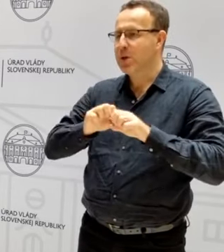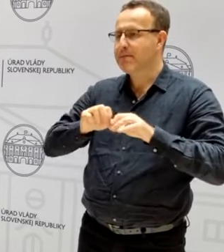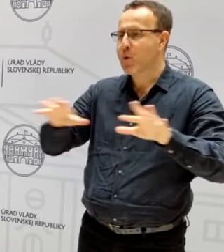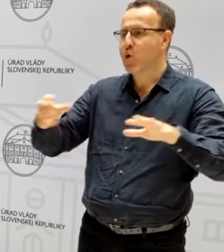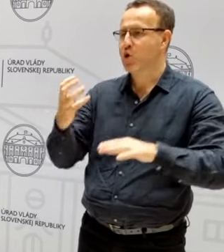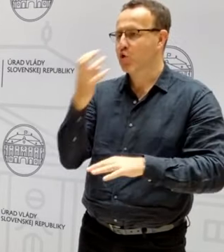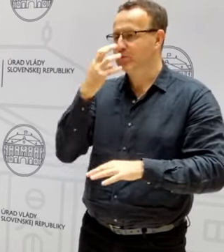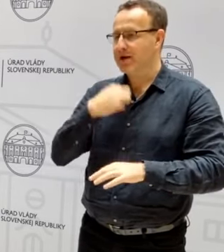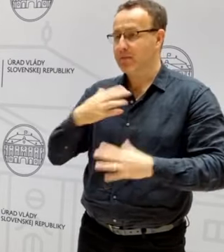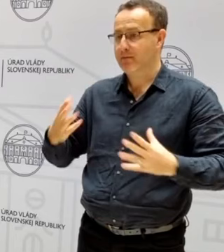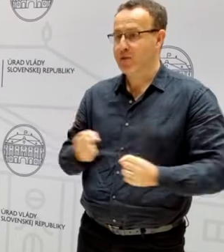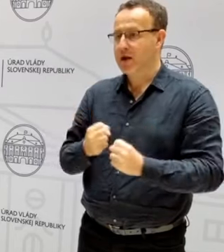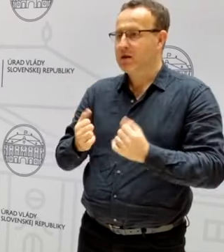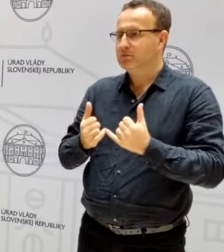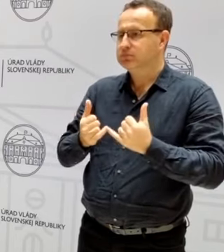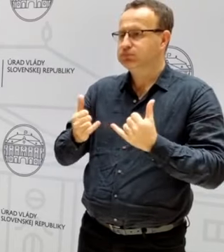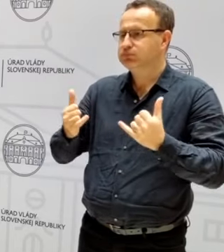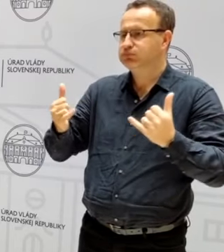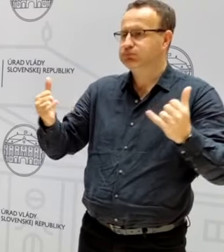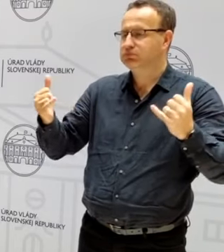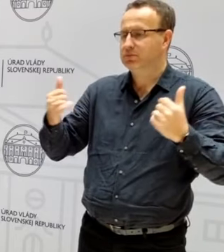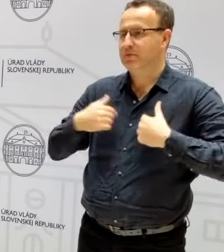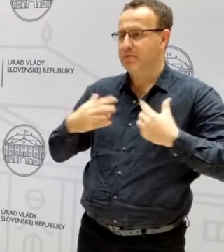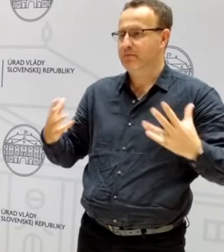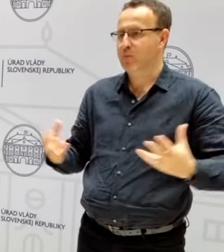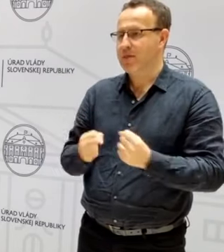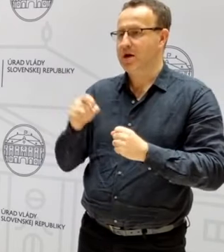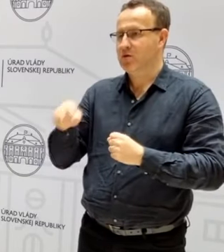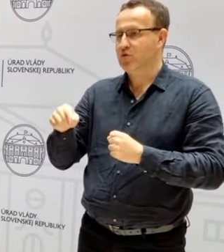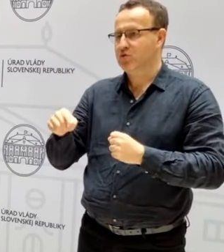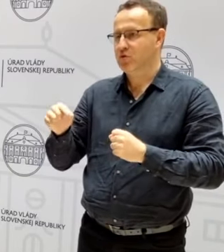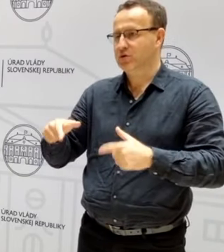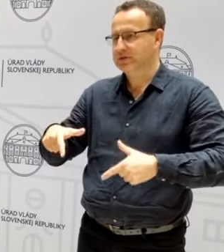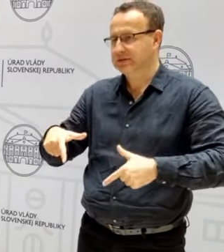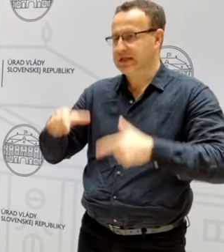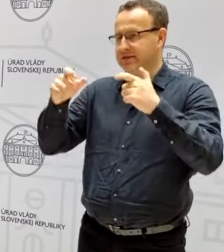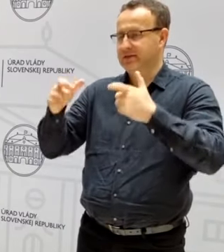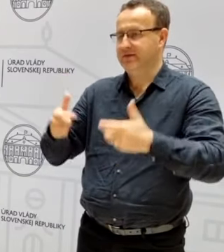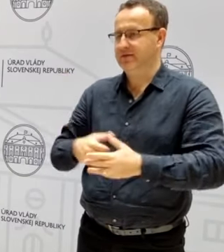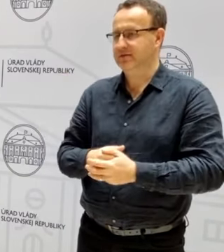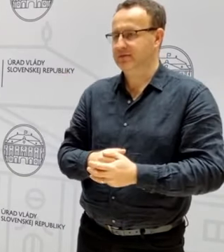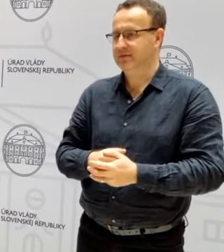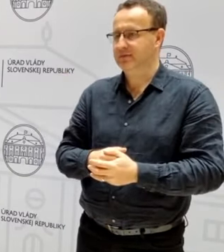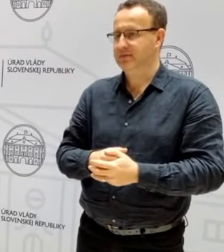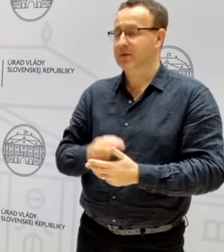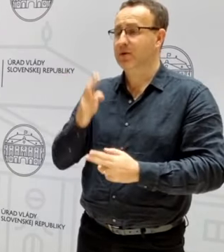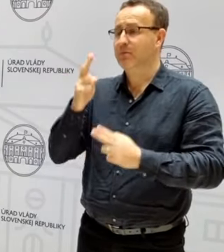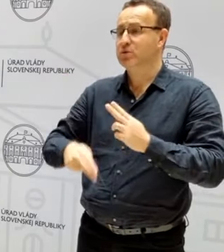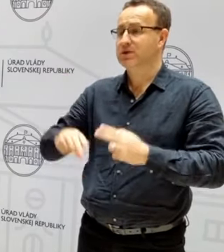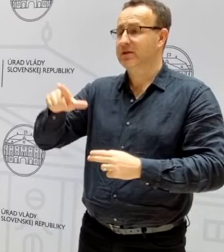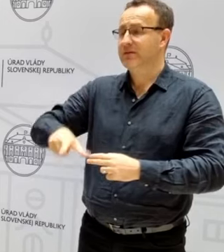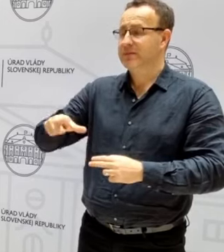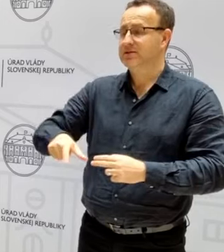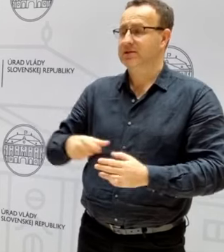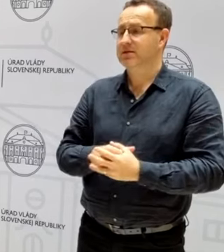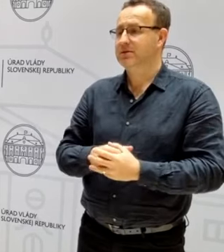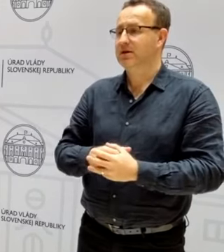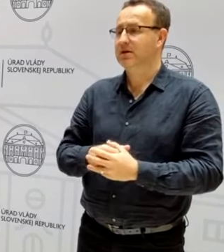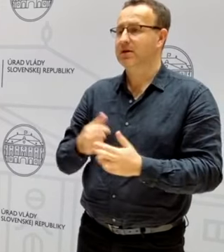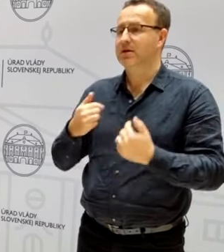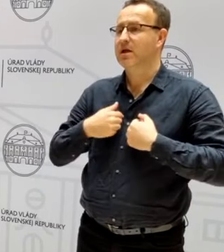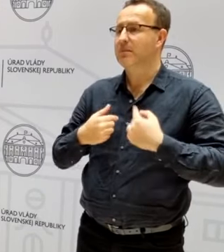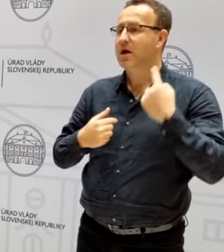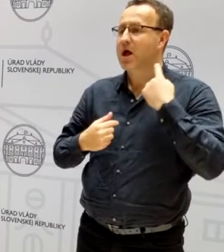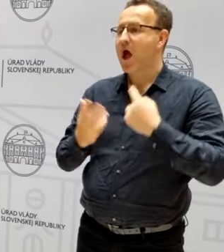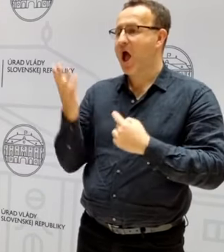sa podarilo to rozširovanie, masívne rozširovanie afrického moru ošipaných prakticky zastaviť. Za posledné dva mesiace sa nám nedostal